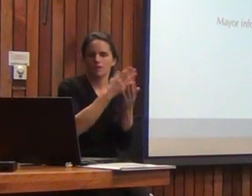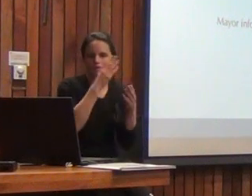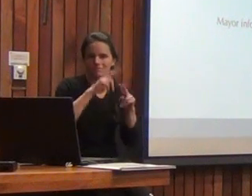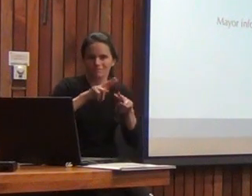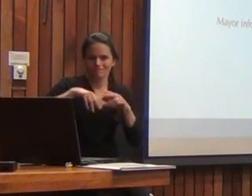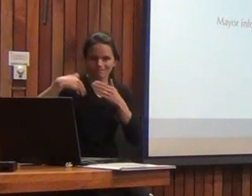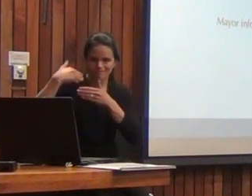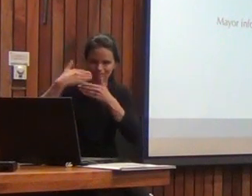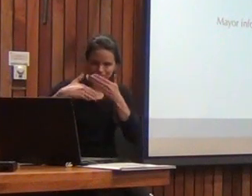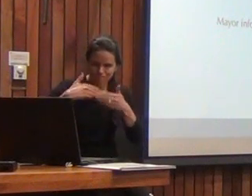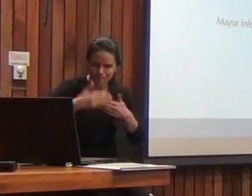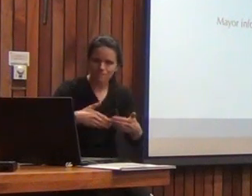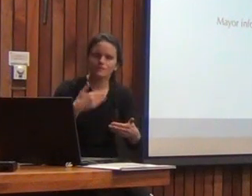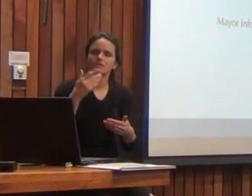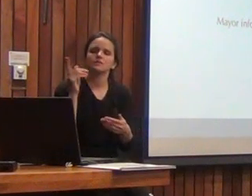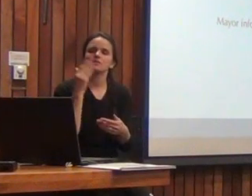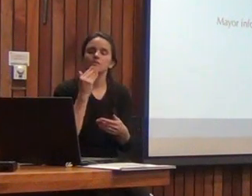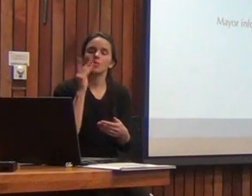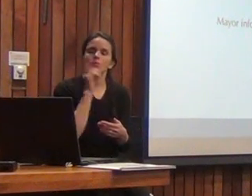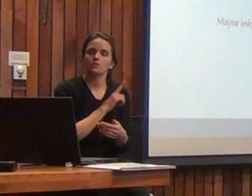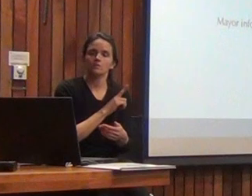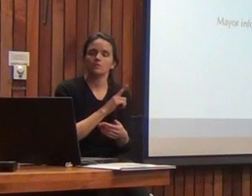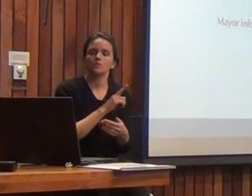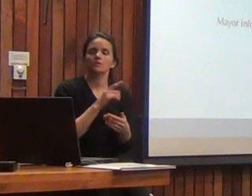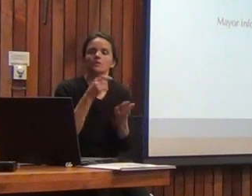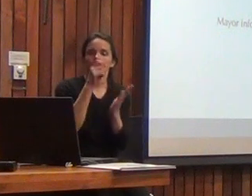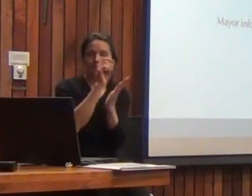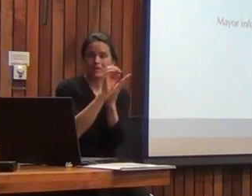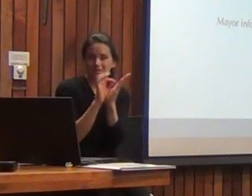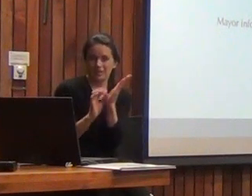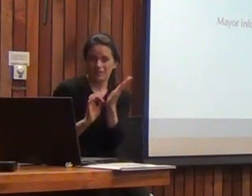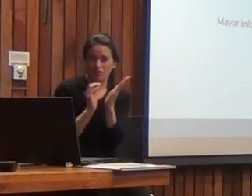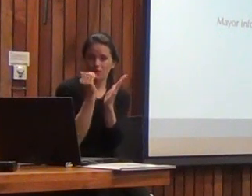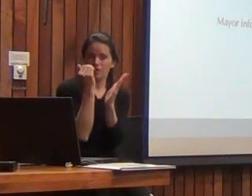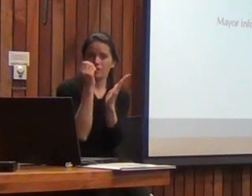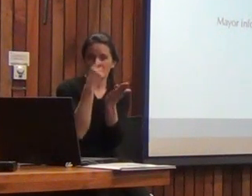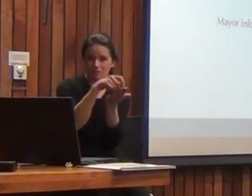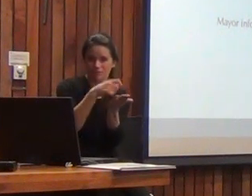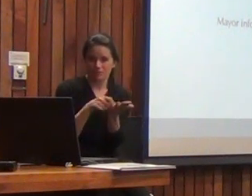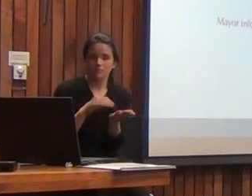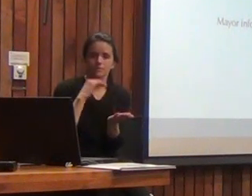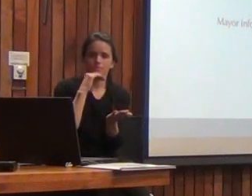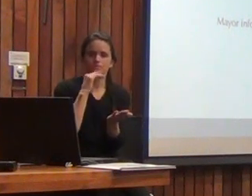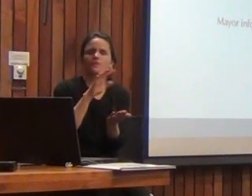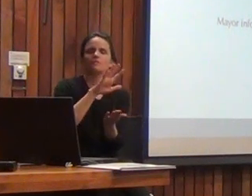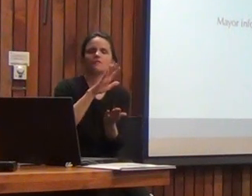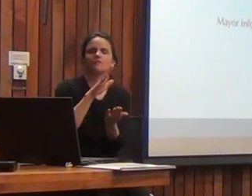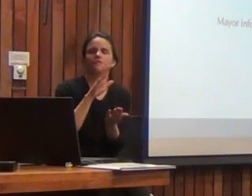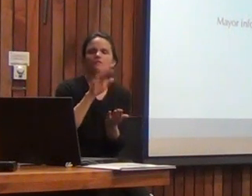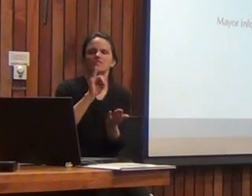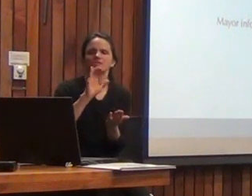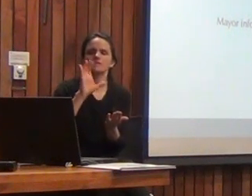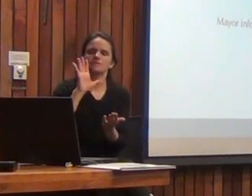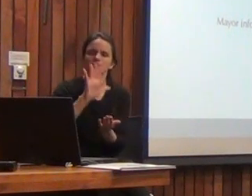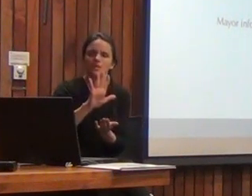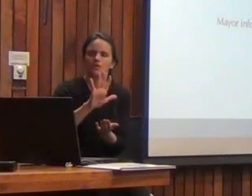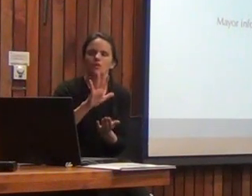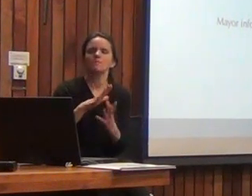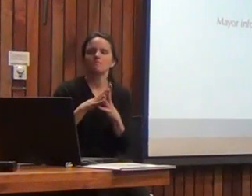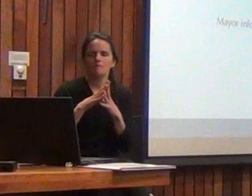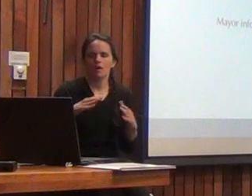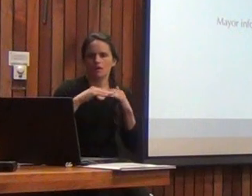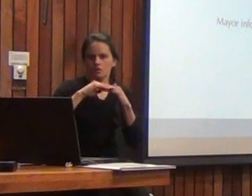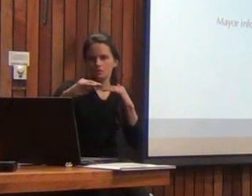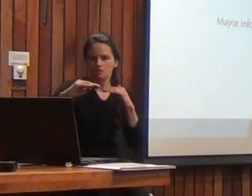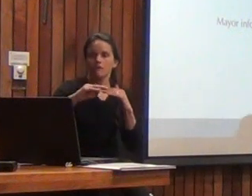está todo ahí y además por último los criterios de aplicación son mucho más constantes en el BISC5 si lo comparamos con el 3